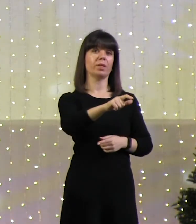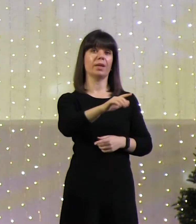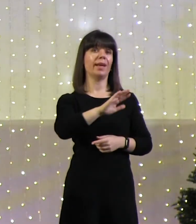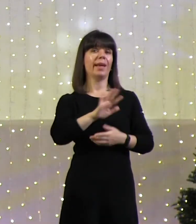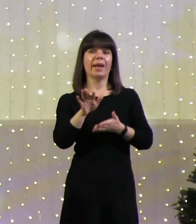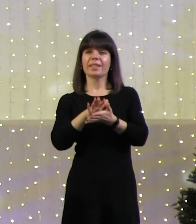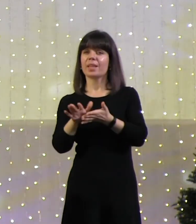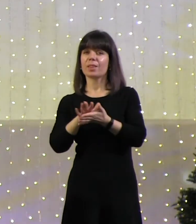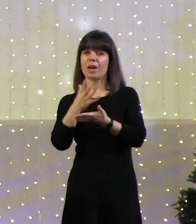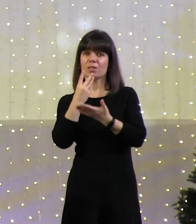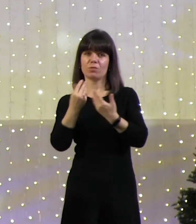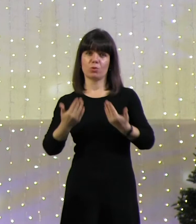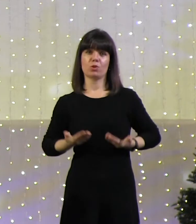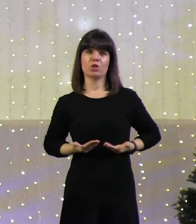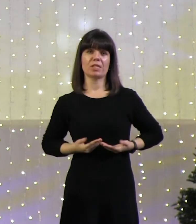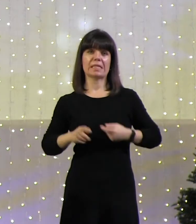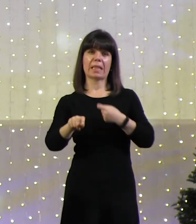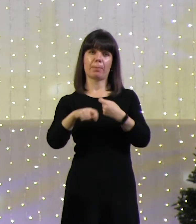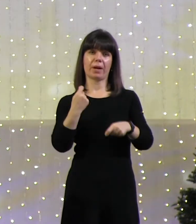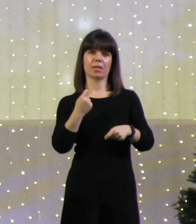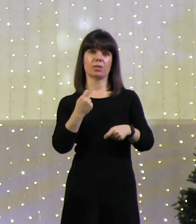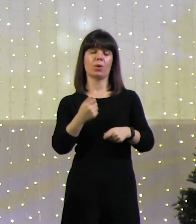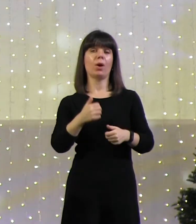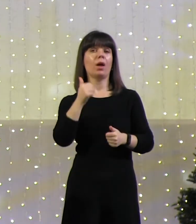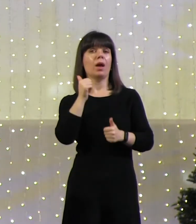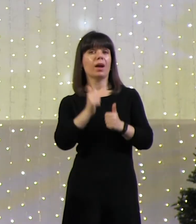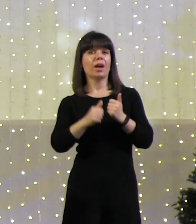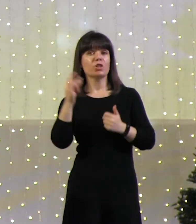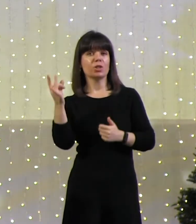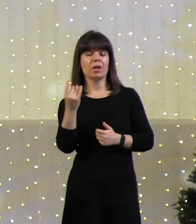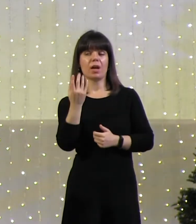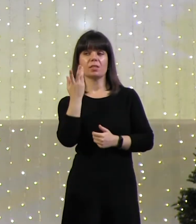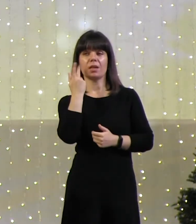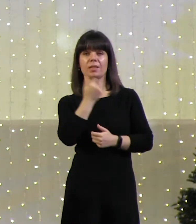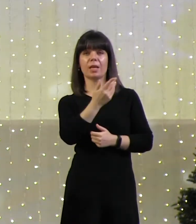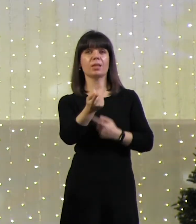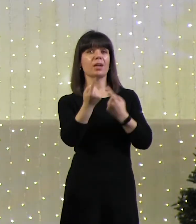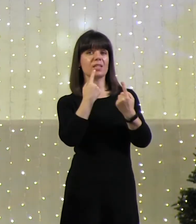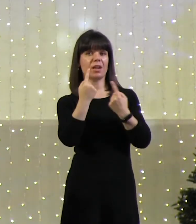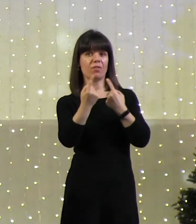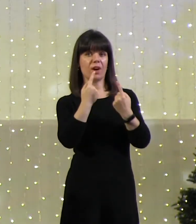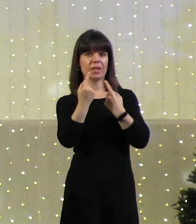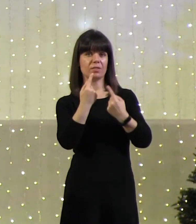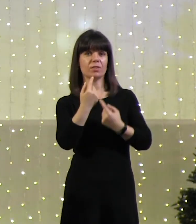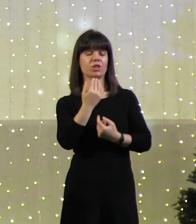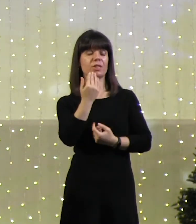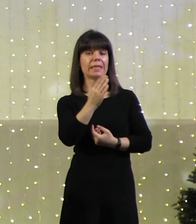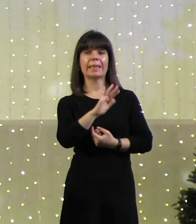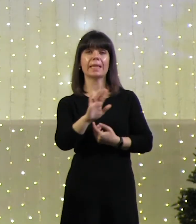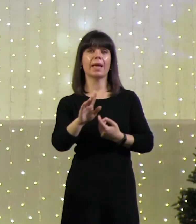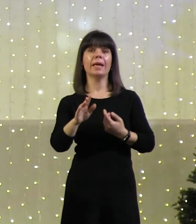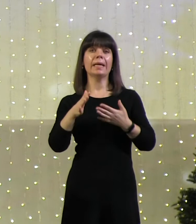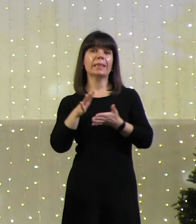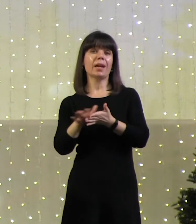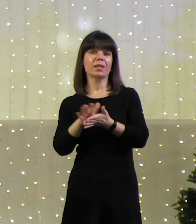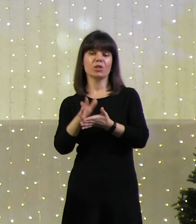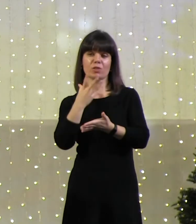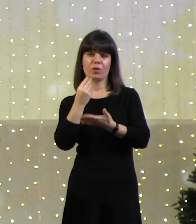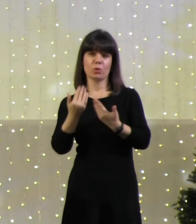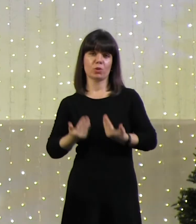трать свою жизнь напрасно. Каждый раз, когда ты разговариваешь, ты не тратишь свою жизнь напрасно.